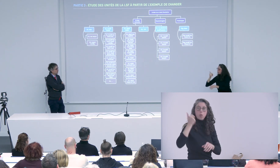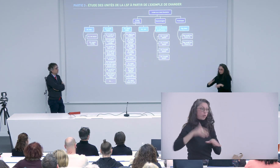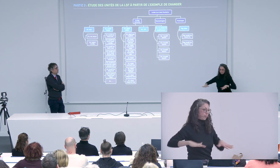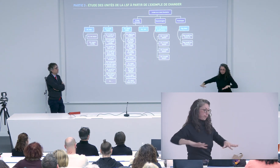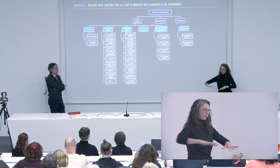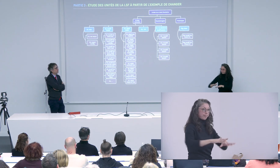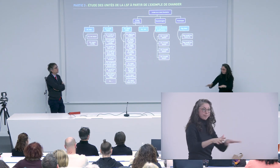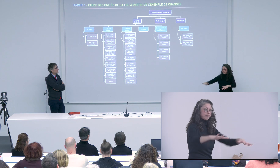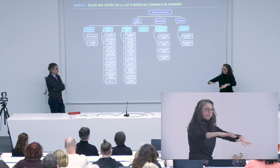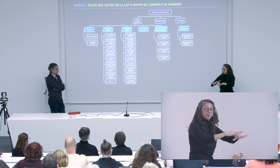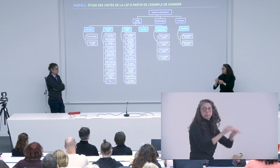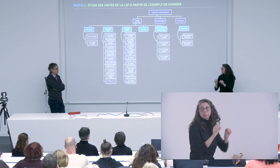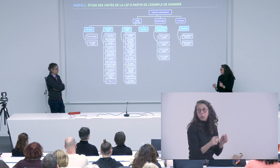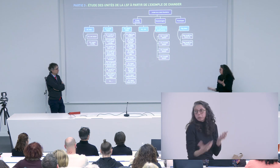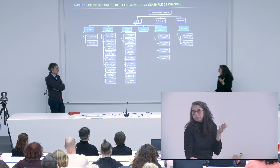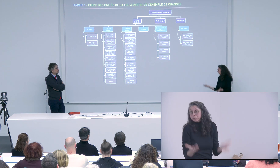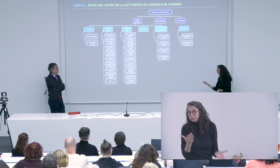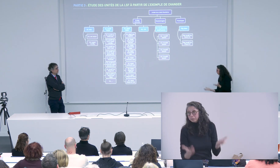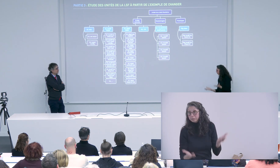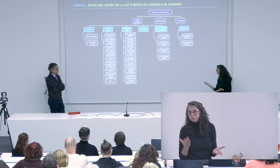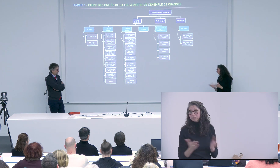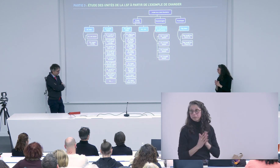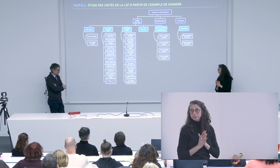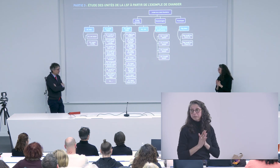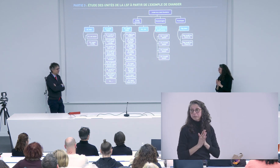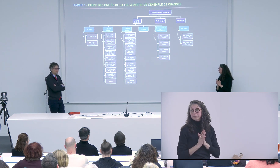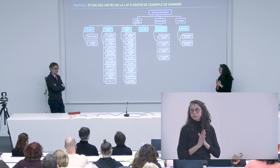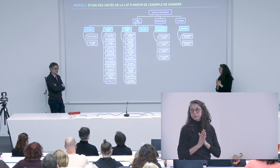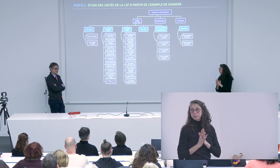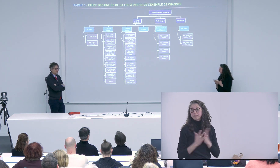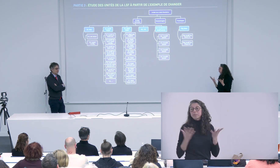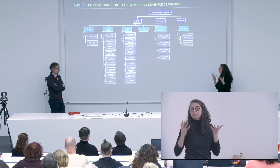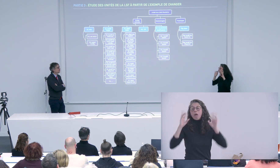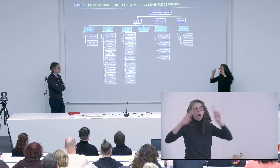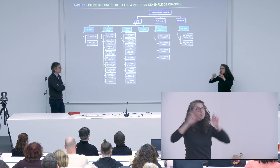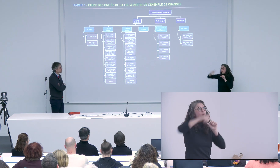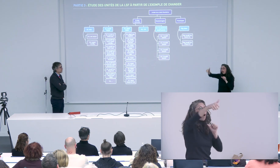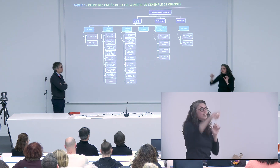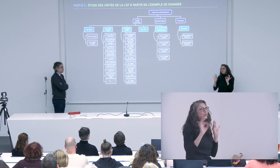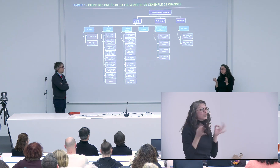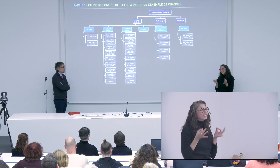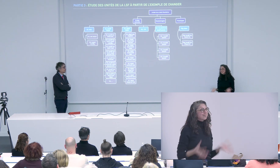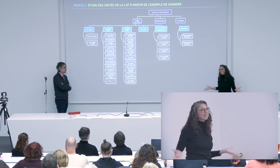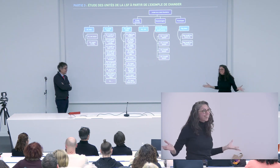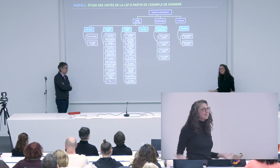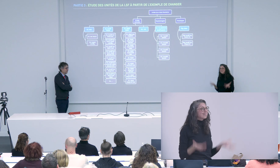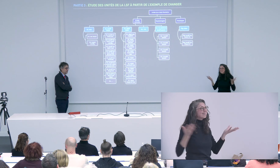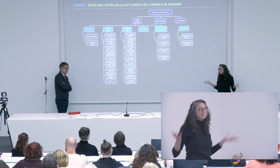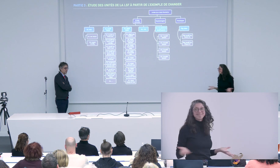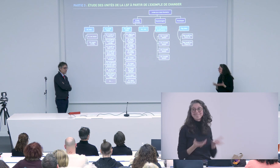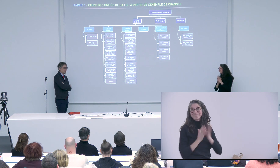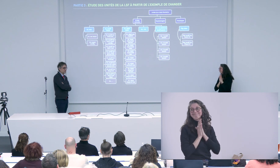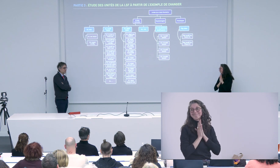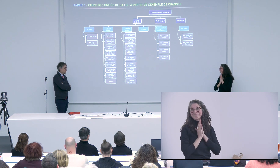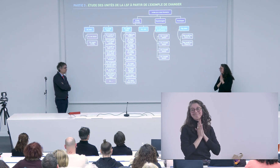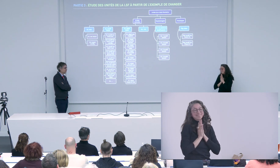'heure donc d'essayer de former des gens et de proposer l'outil aussi à des enfants je pense que ces choses-là peuvent être menées